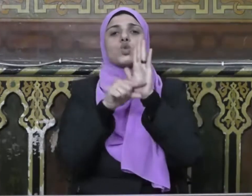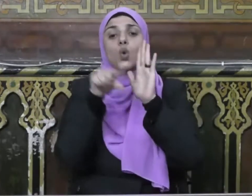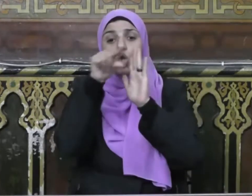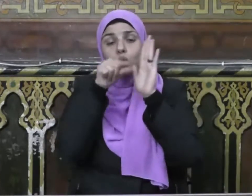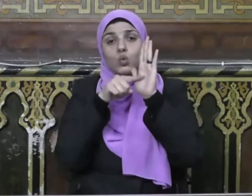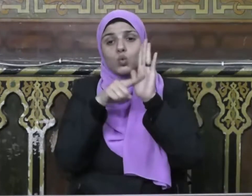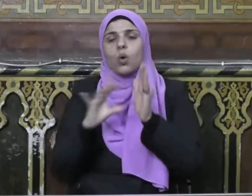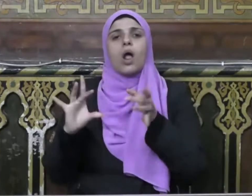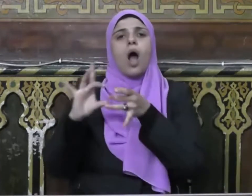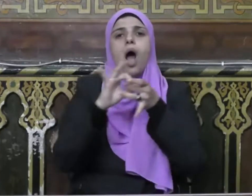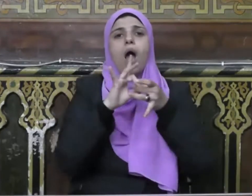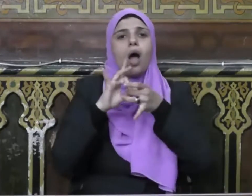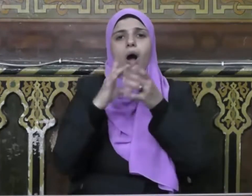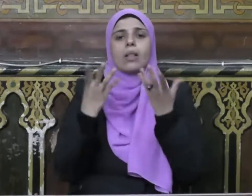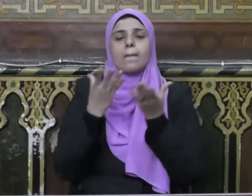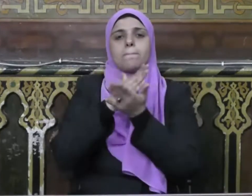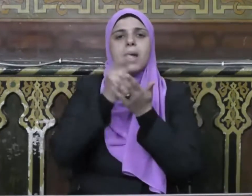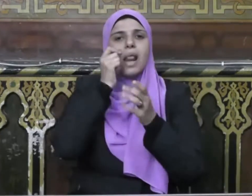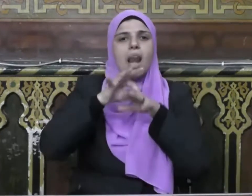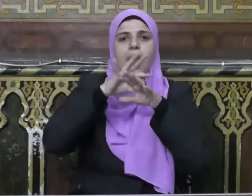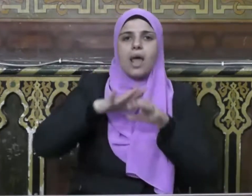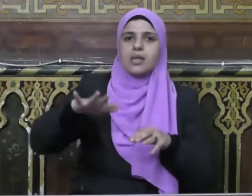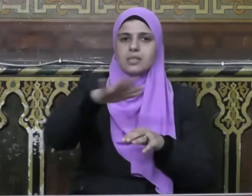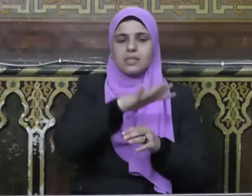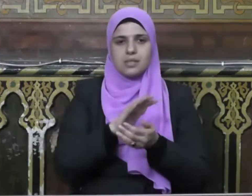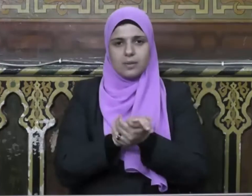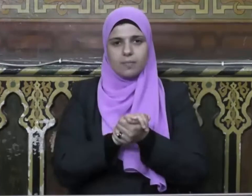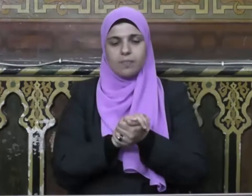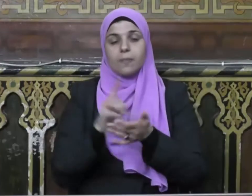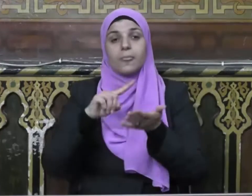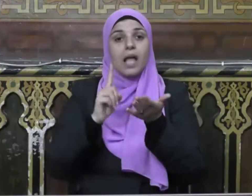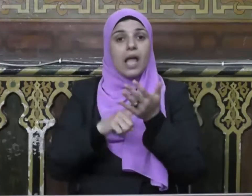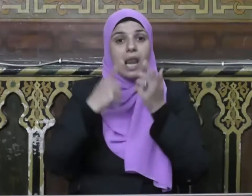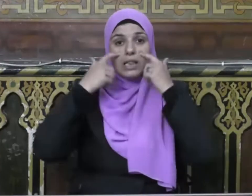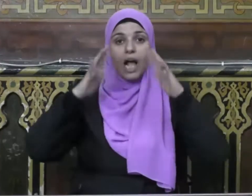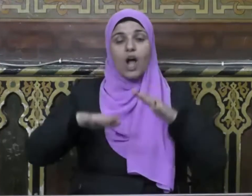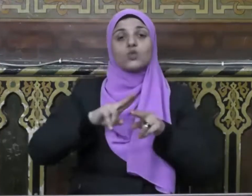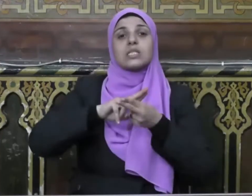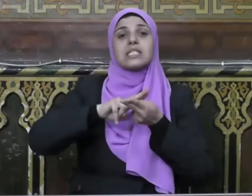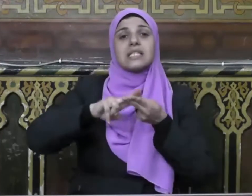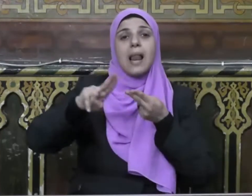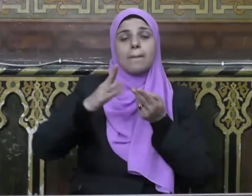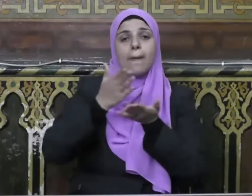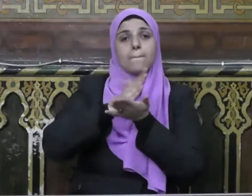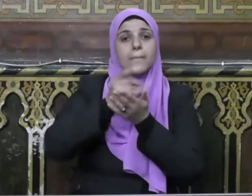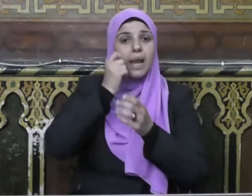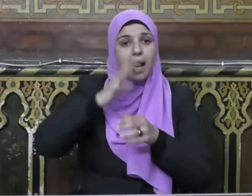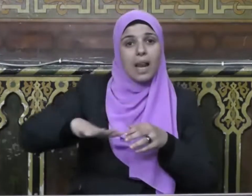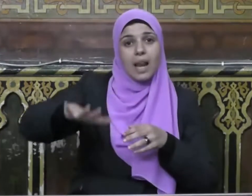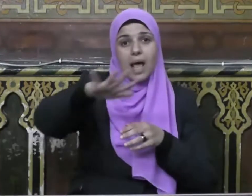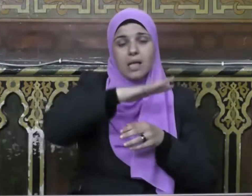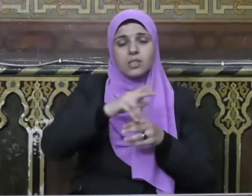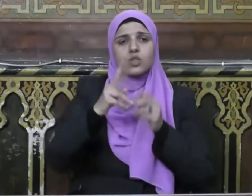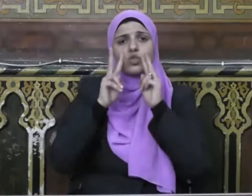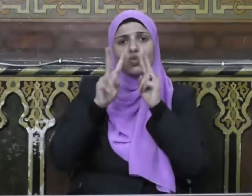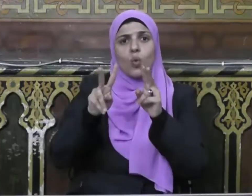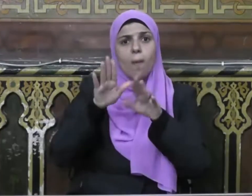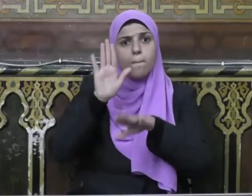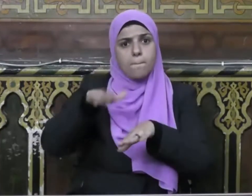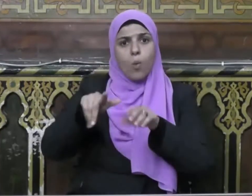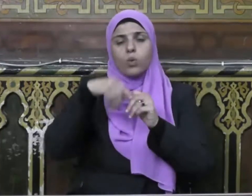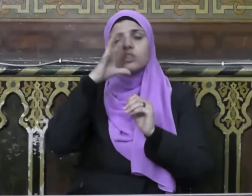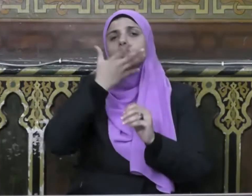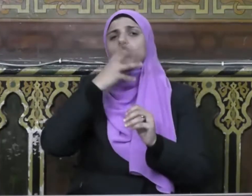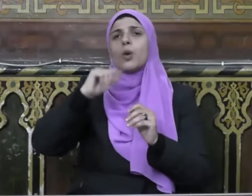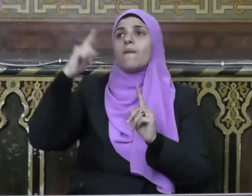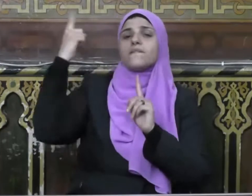الذي ينظم العلاقة بين الناس جميعا إن التعايش السلمي بين الناس قاطبة